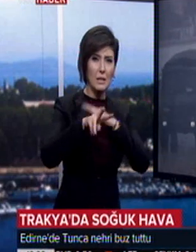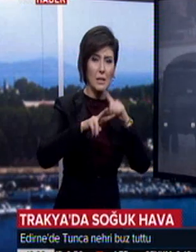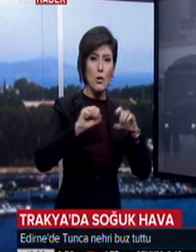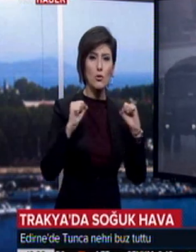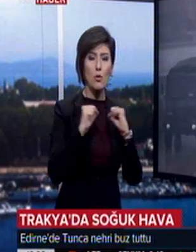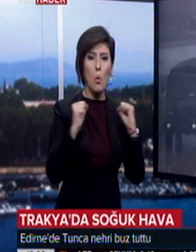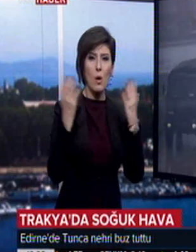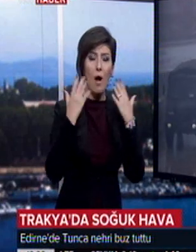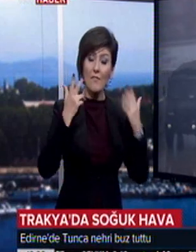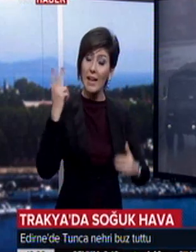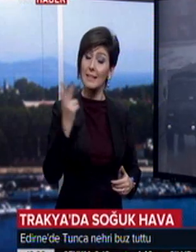etkili olmaya devam edecek.